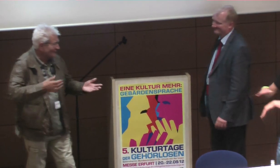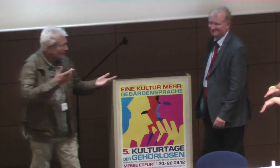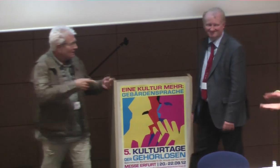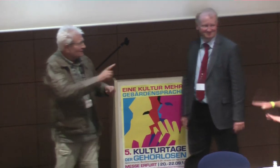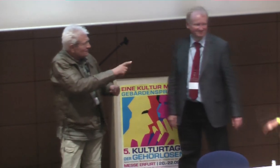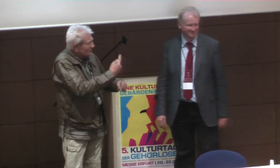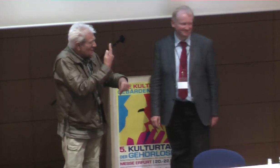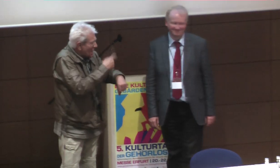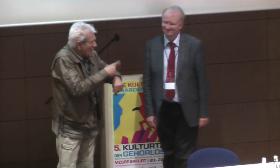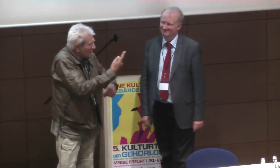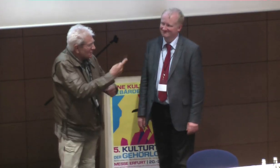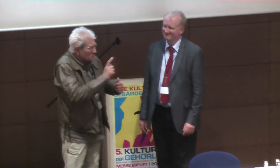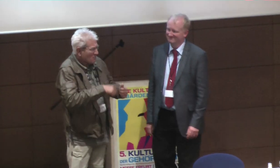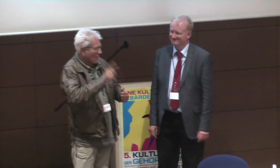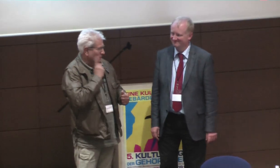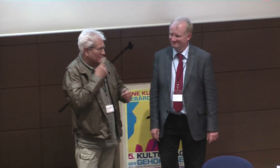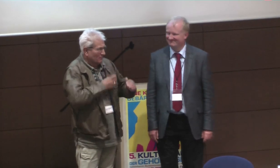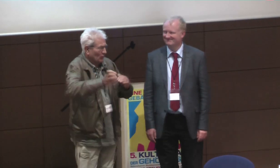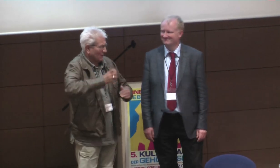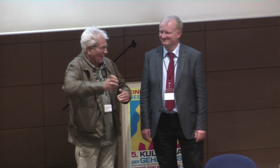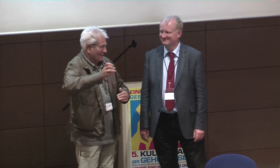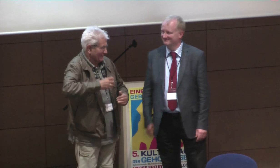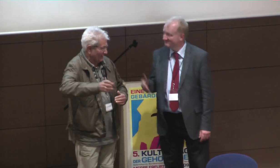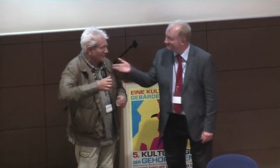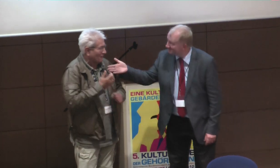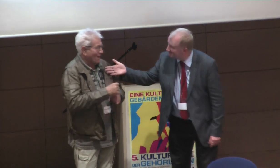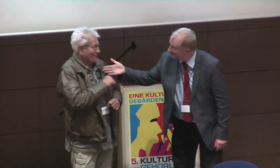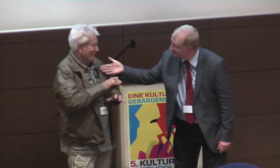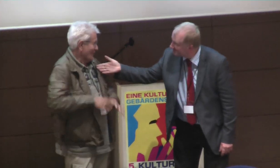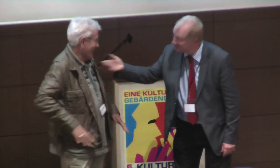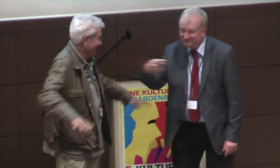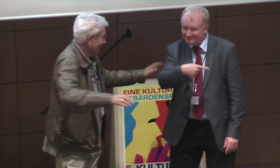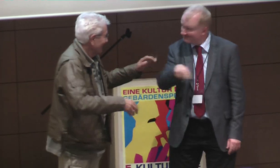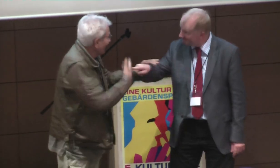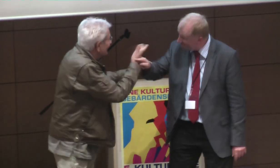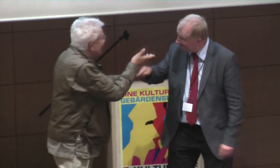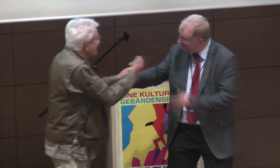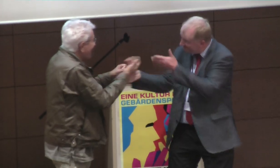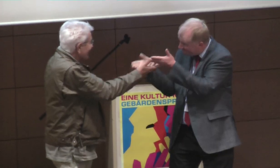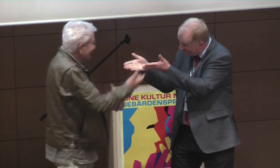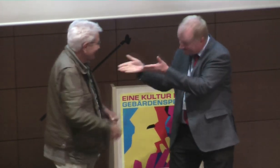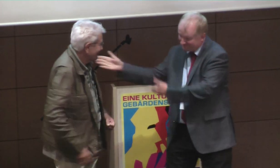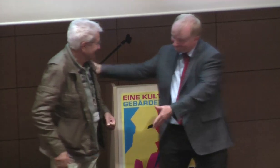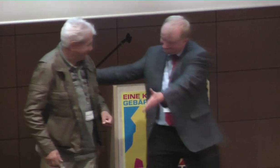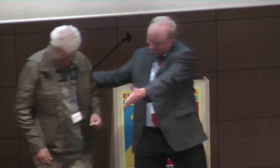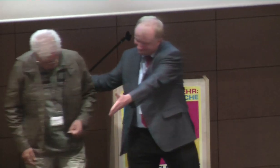meine, eigentlich bist du ja irgendwie in den Bundestag, oder so, Parlament, also, wir müssen auch mehr gehören, sondern in den Bundestag, einfach ins Parlament, ja, das denke ich auch irgendwie,